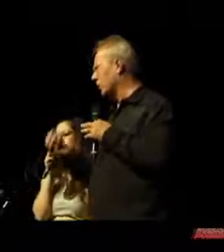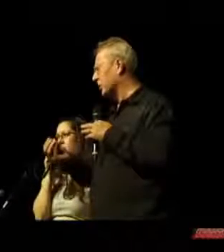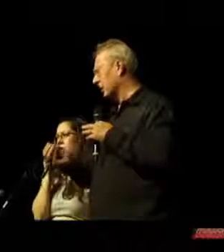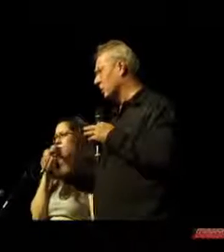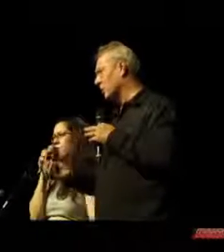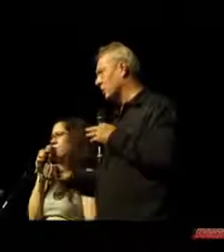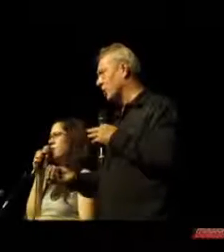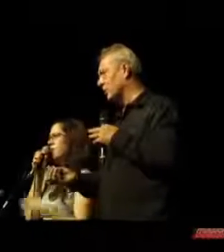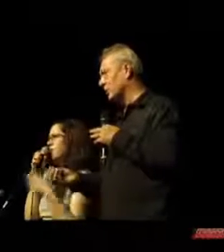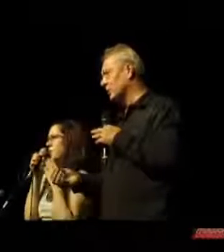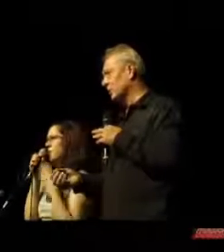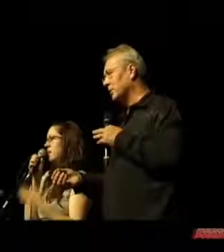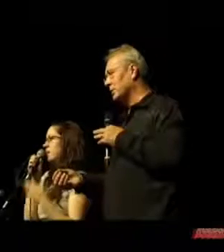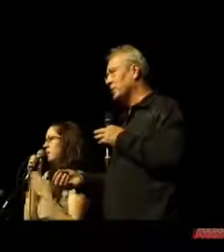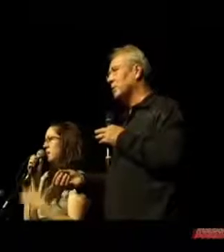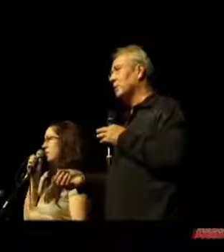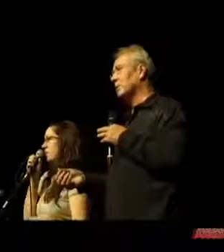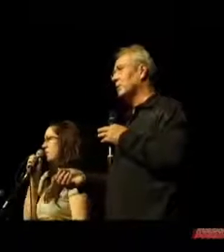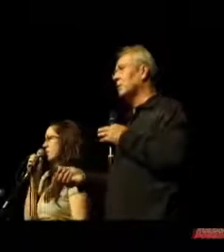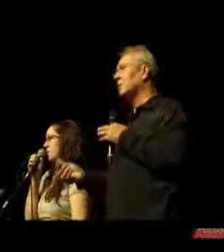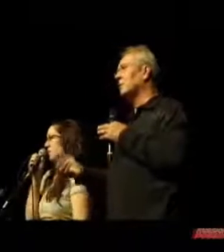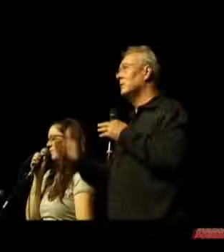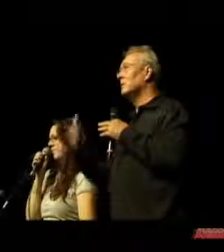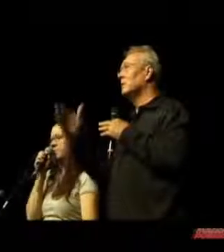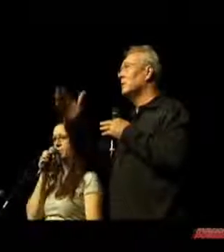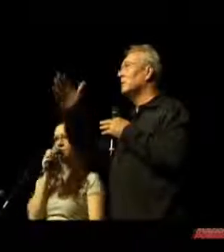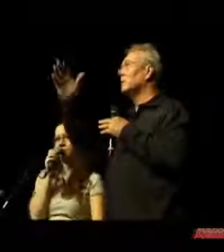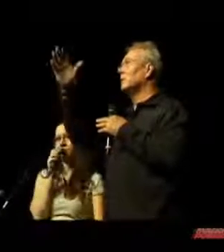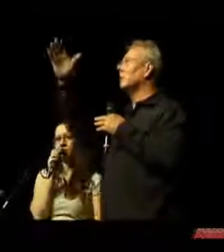werde dir mein Leben lang folgen.